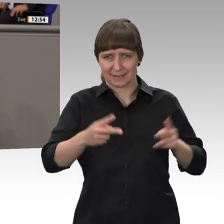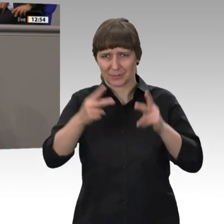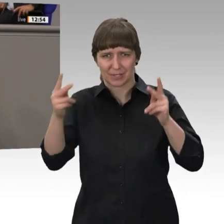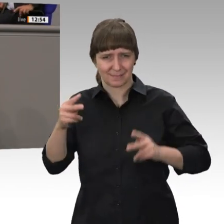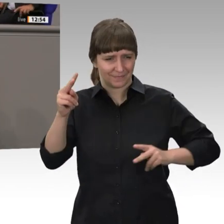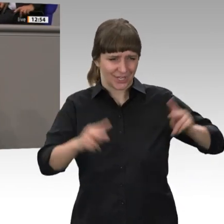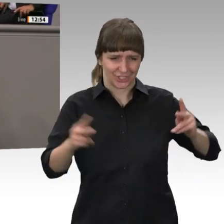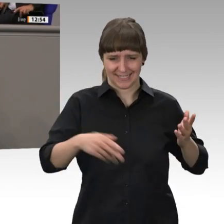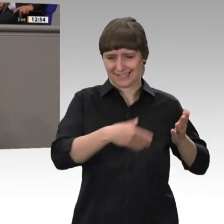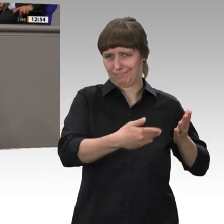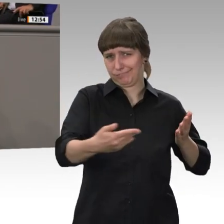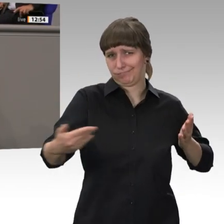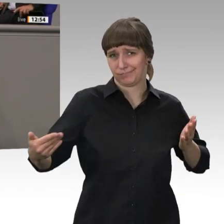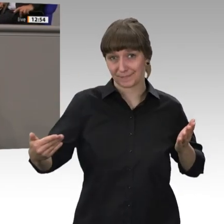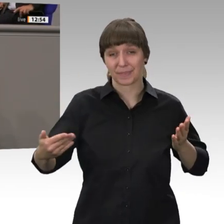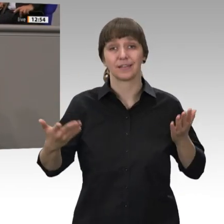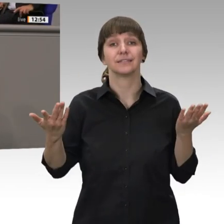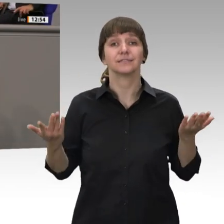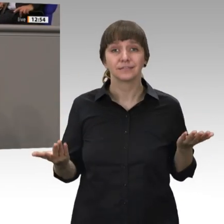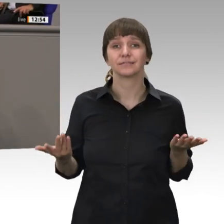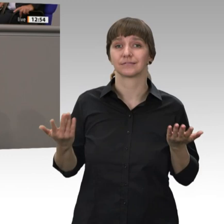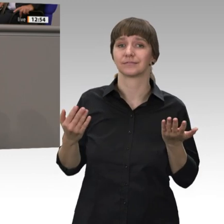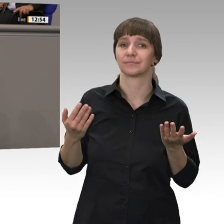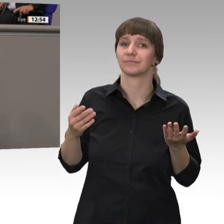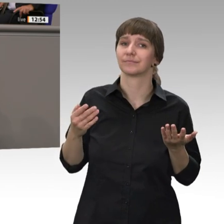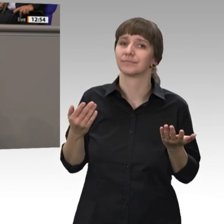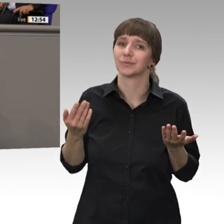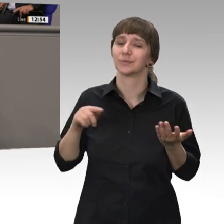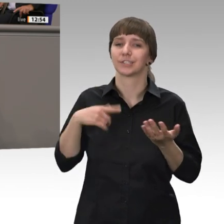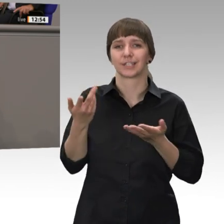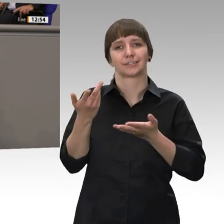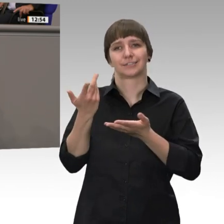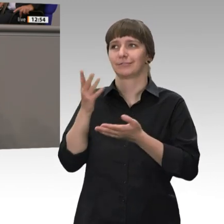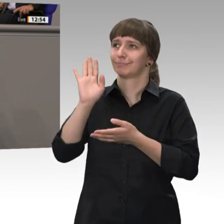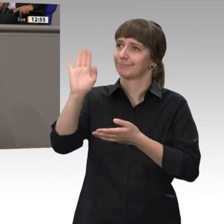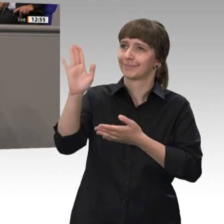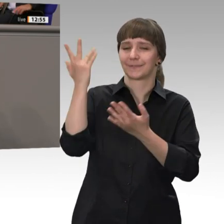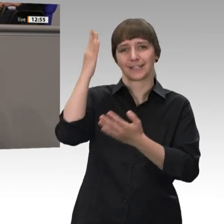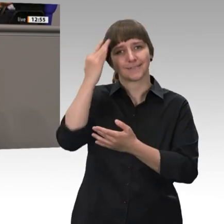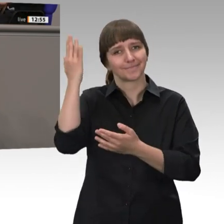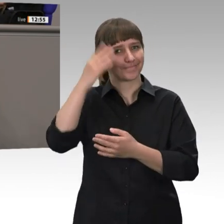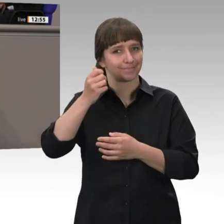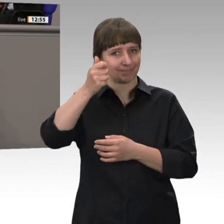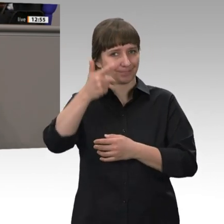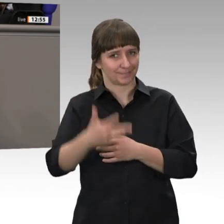Ich kann Ihnen jetzt berichten, welches auf Platz 1 gelandet ist und wie diese Modelle verstanden wurden.